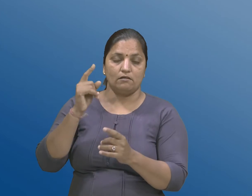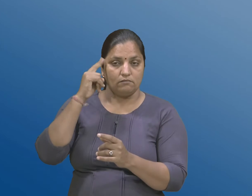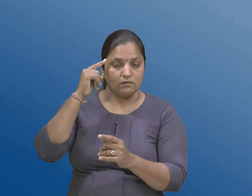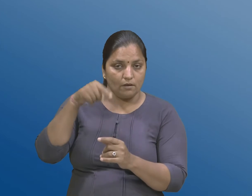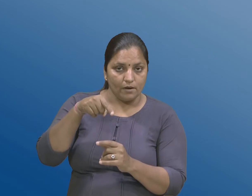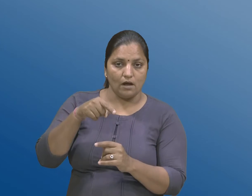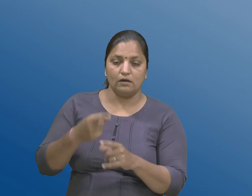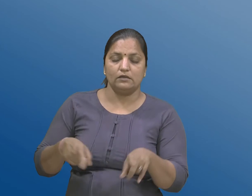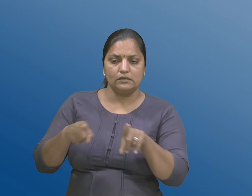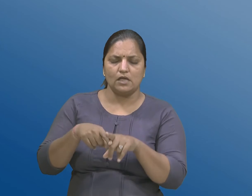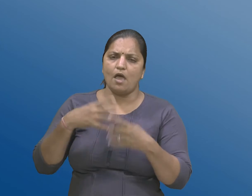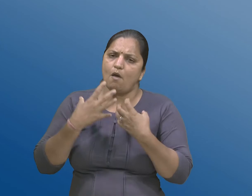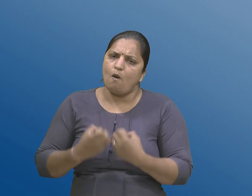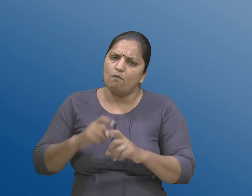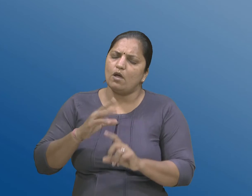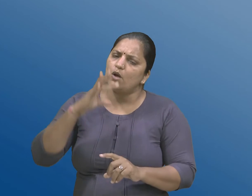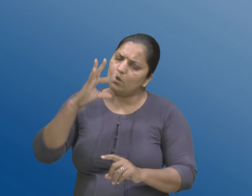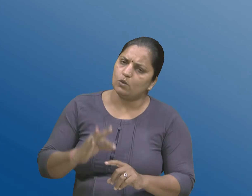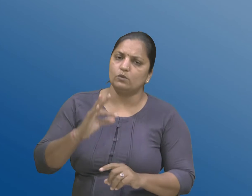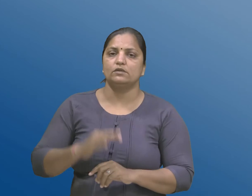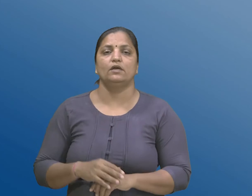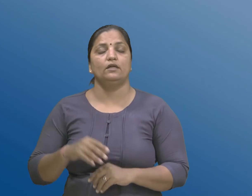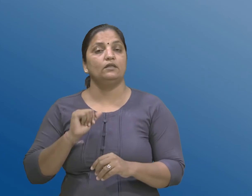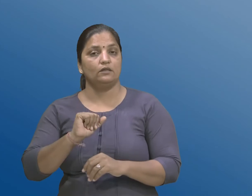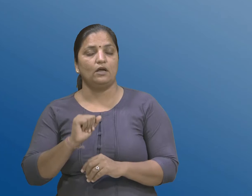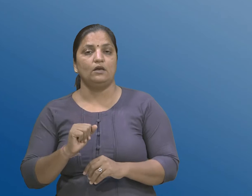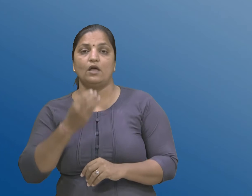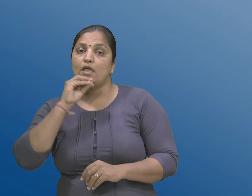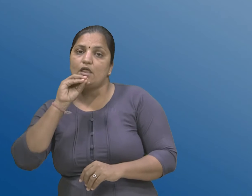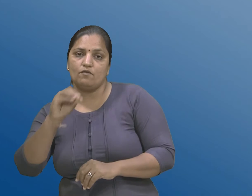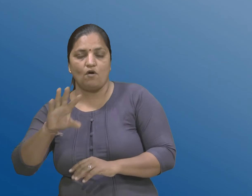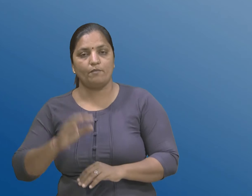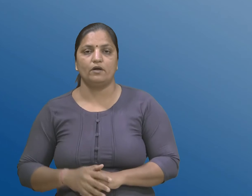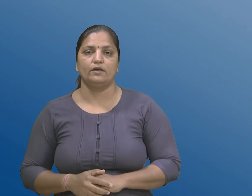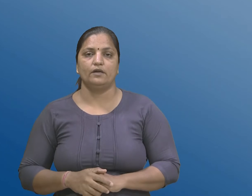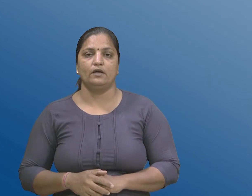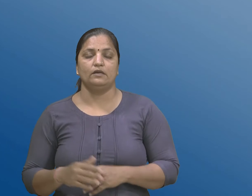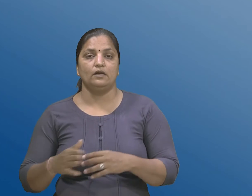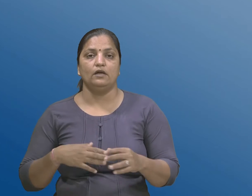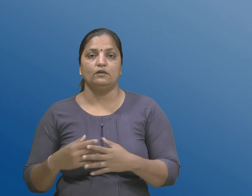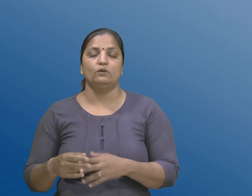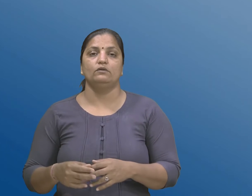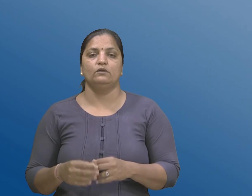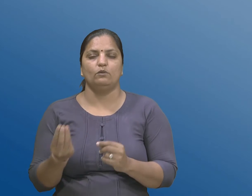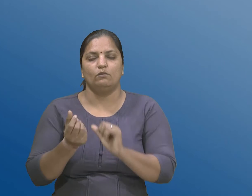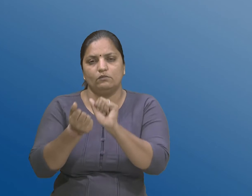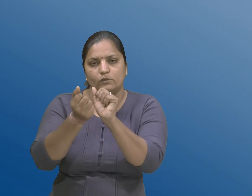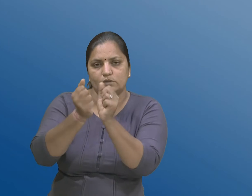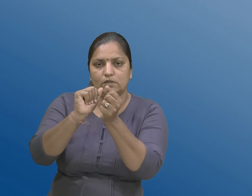आम करवू जरूरीरी के योग्य छे तो ते अधिसूचना द्वारा अनू सुची माँ सुधारो करशे औने आवी